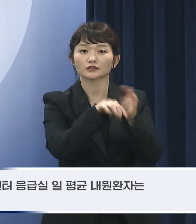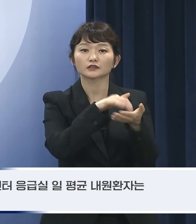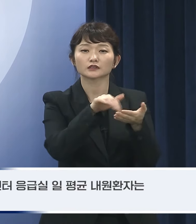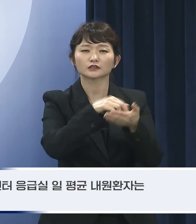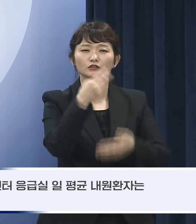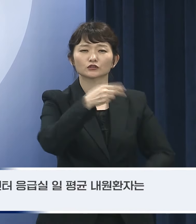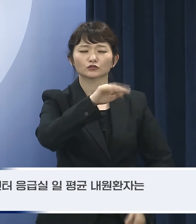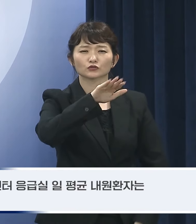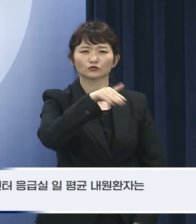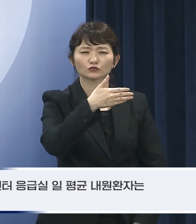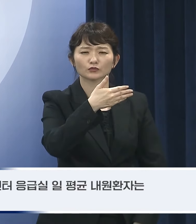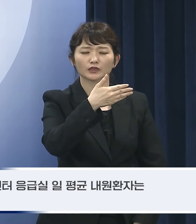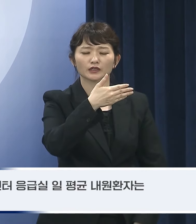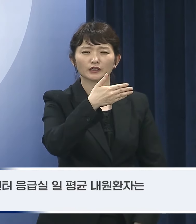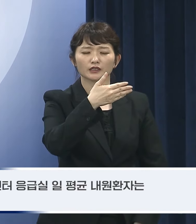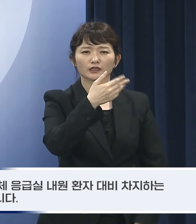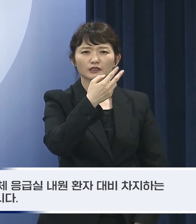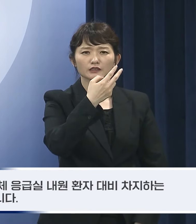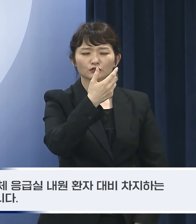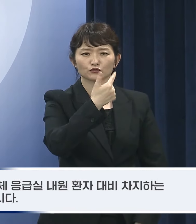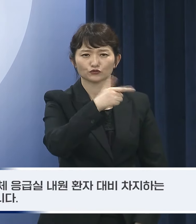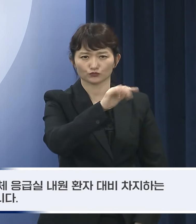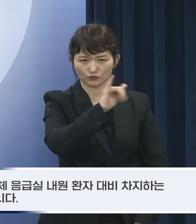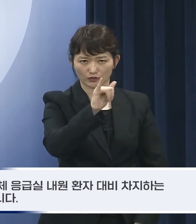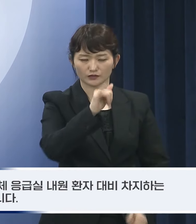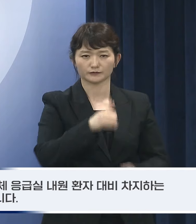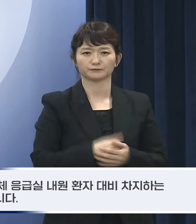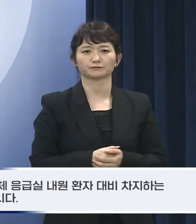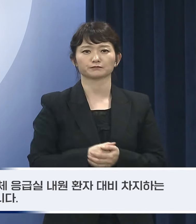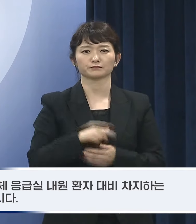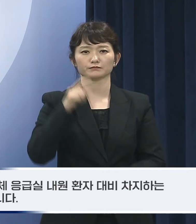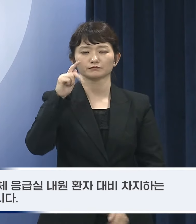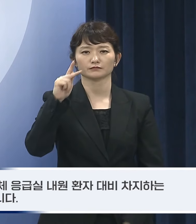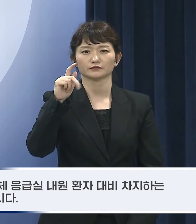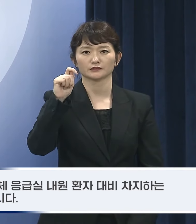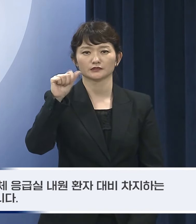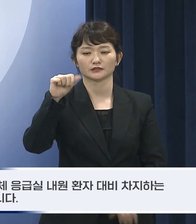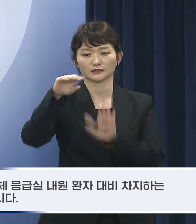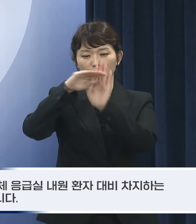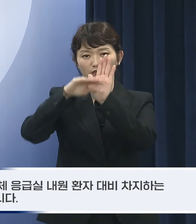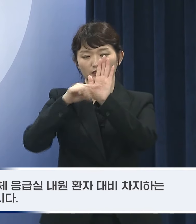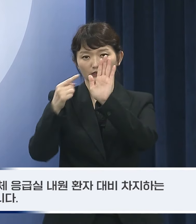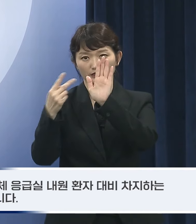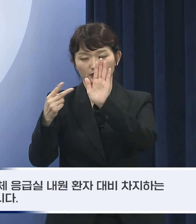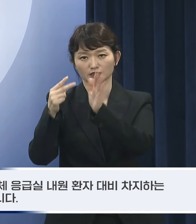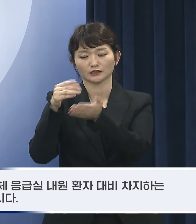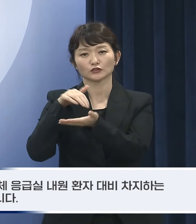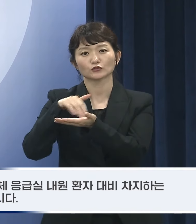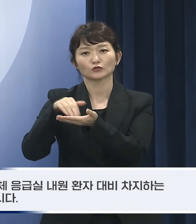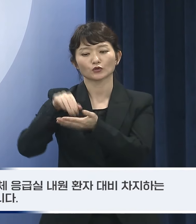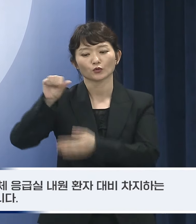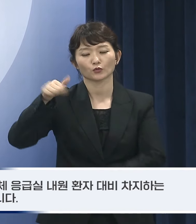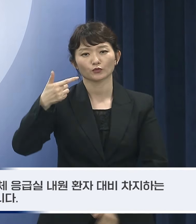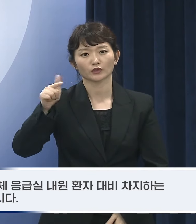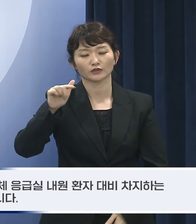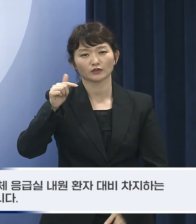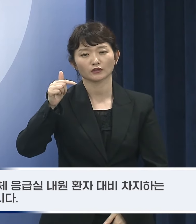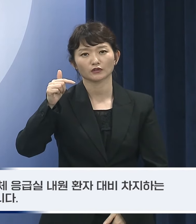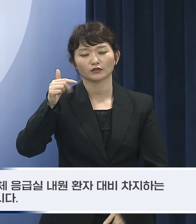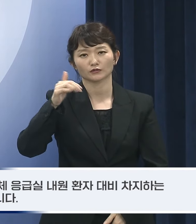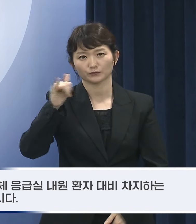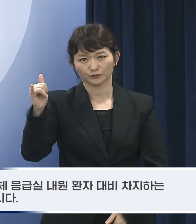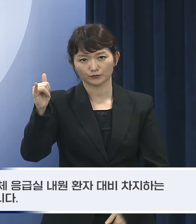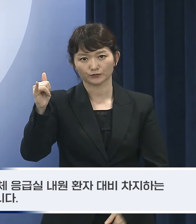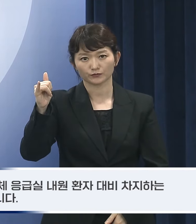,926명입니다. 이 중 케이타스 1 내지 2의 응급환자는 506명으로 이며